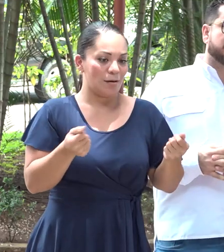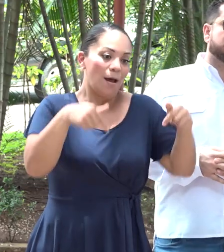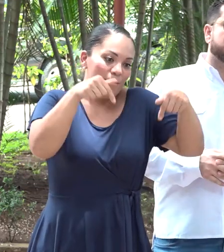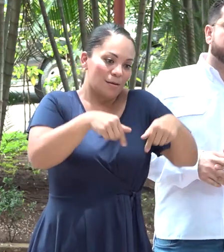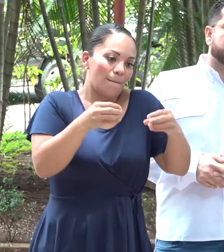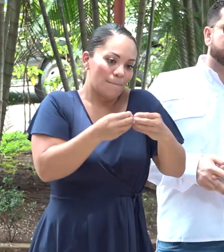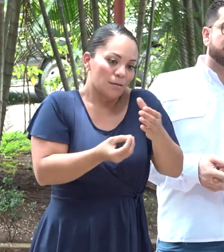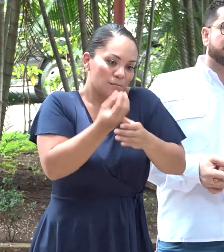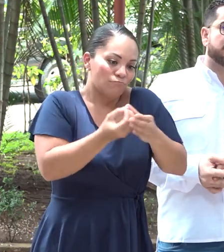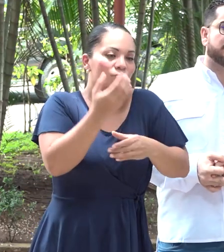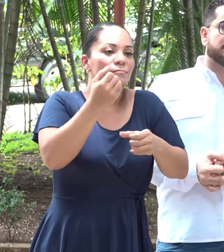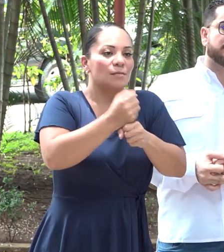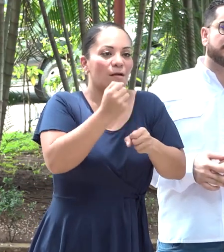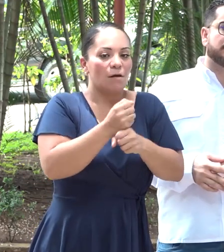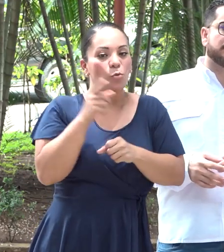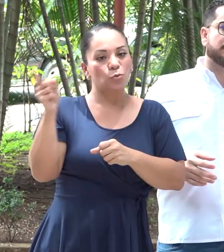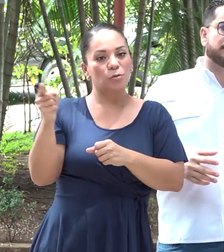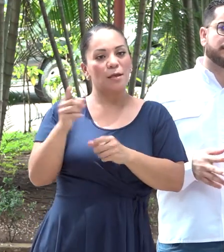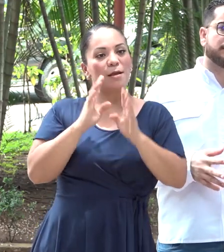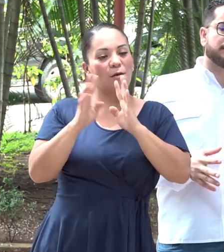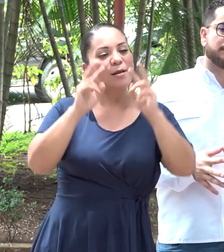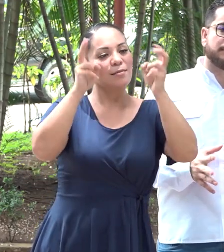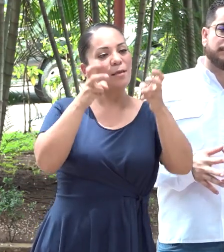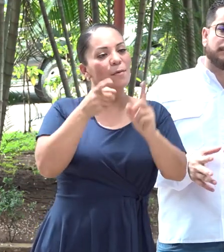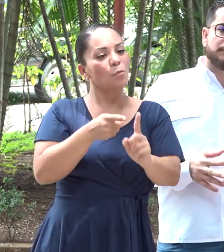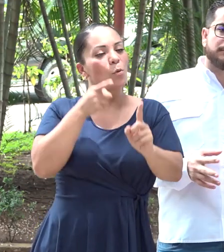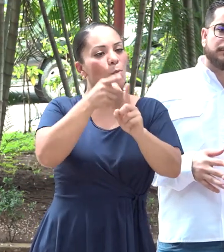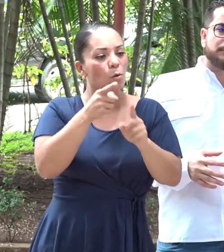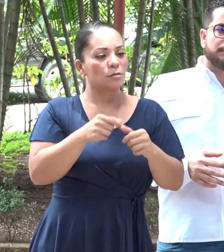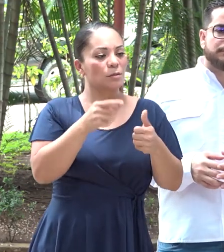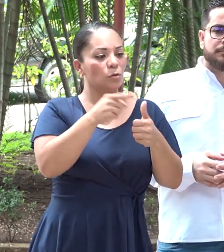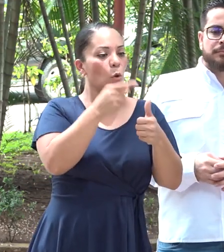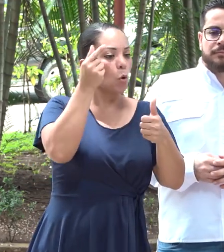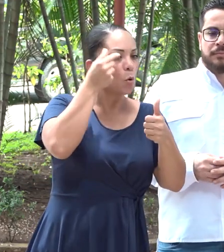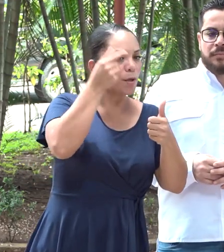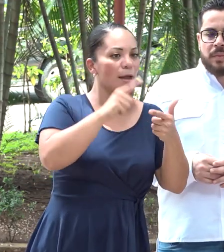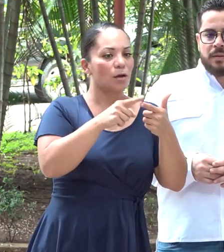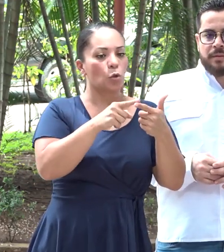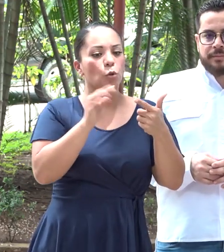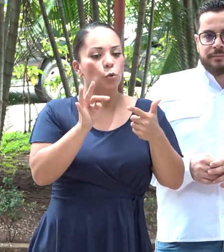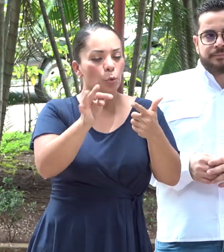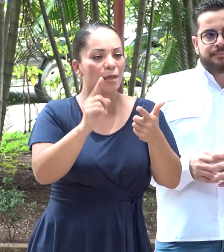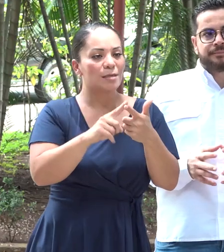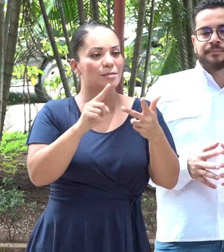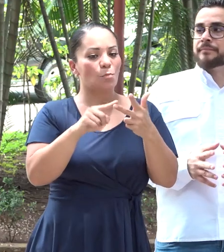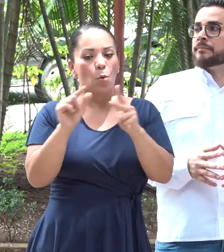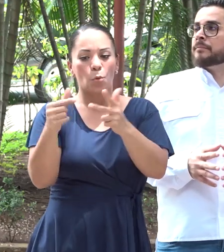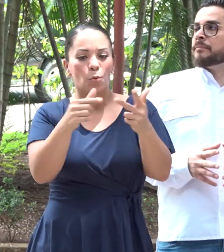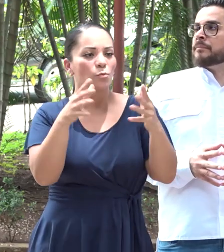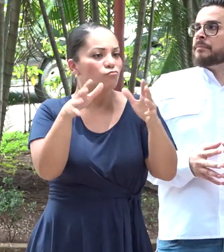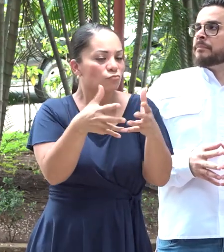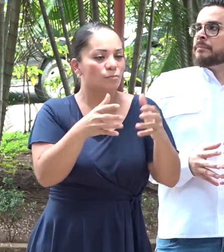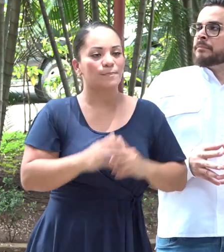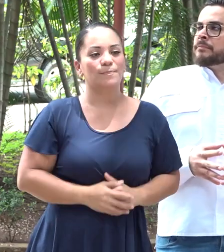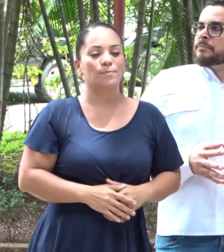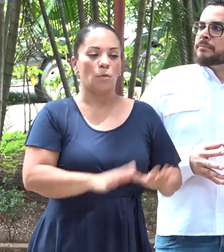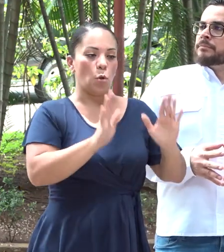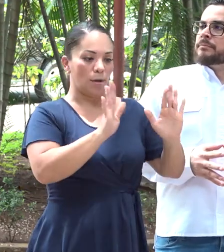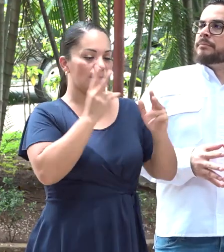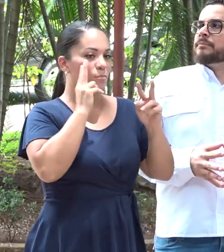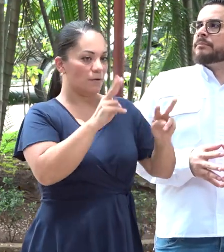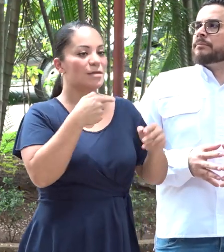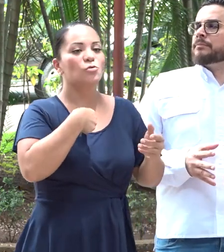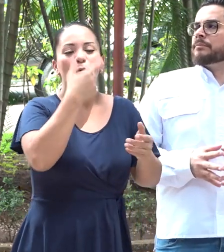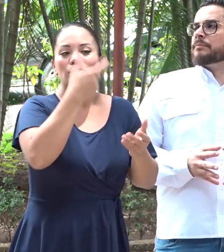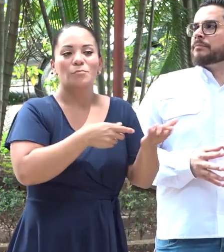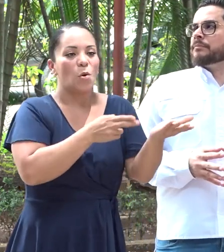que usted habla de un propósito entre gobiernos locales, sector turismo y el gobierno? Gracias por atendernos. Vamos a ver. Yo soy